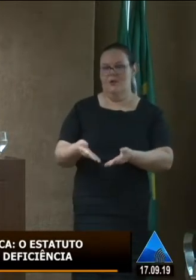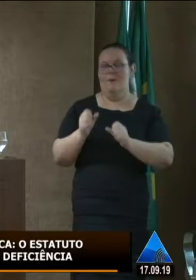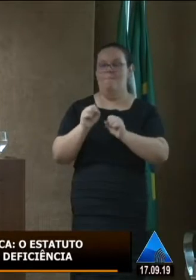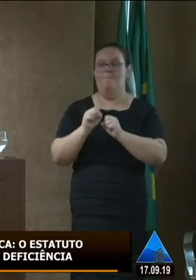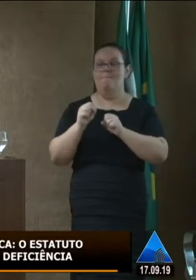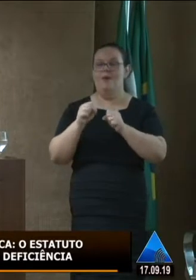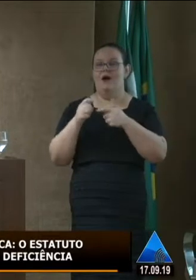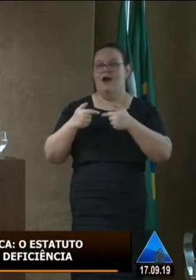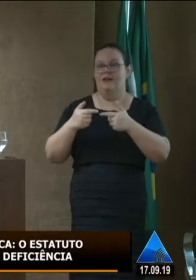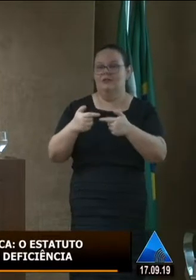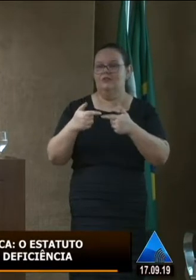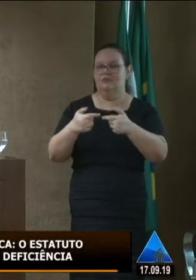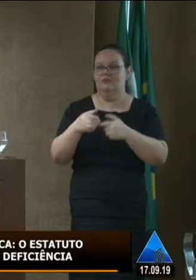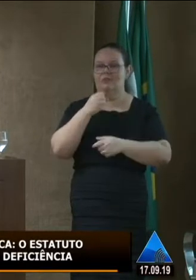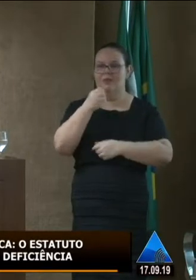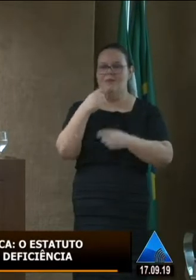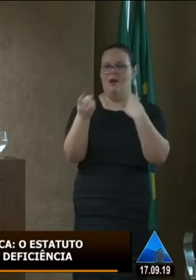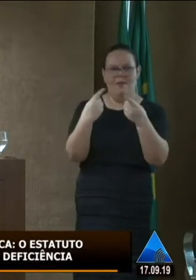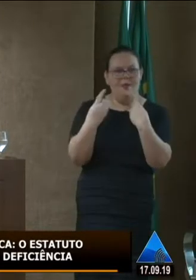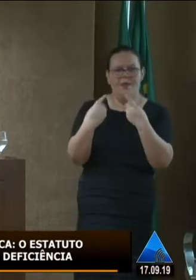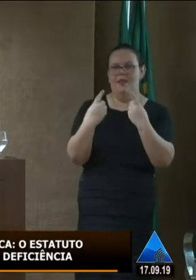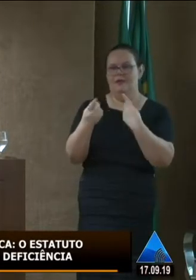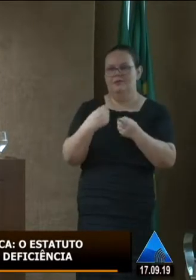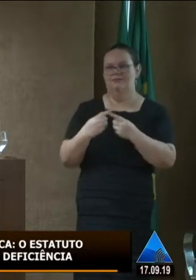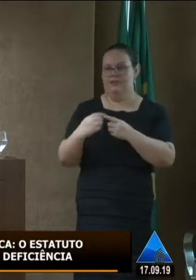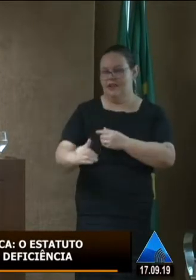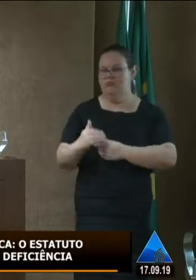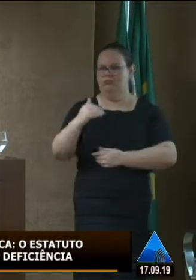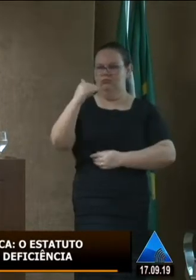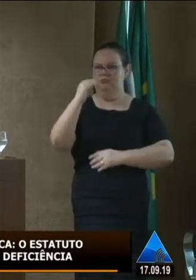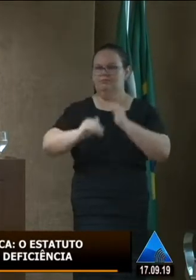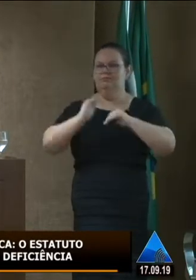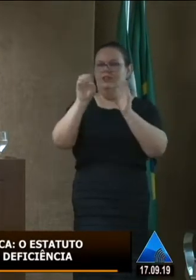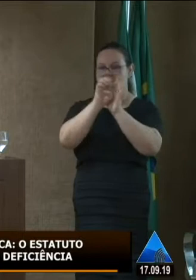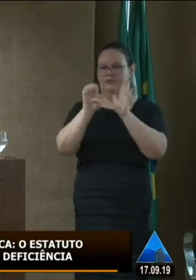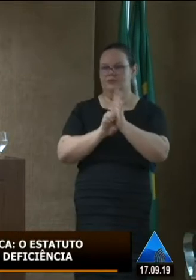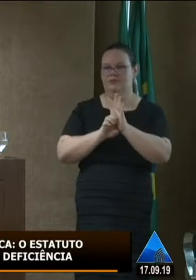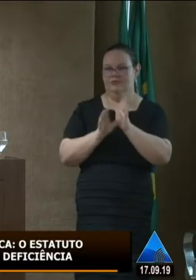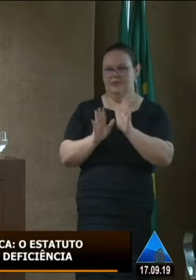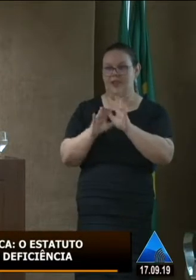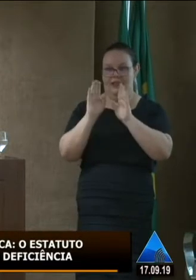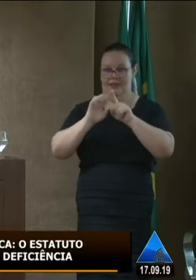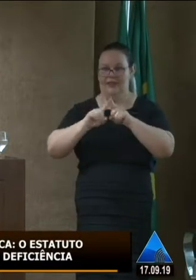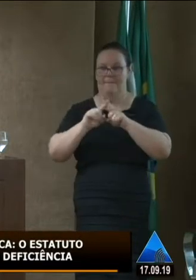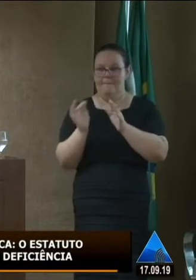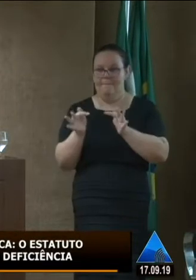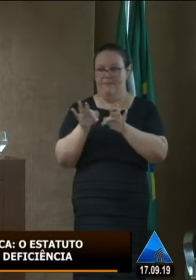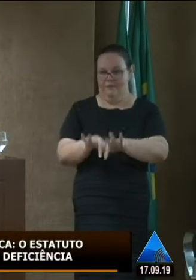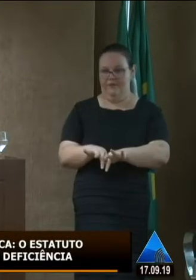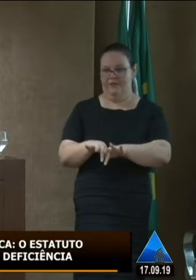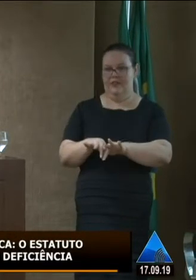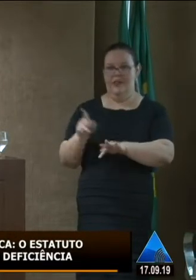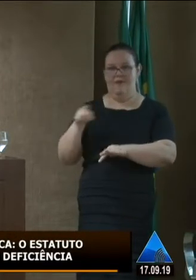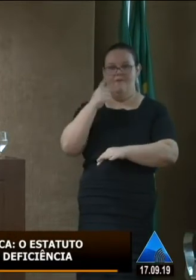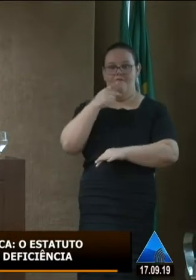discutida ao longo dessa proposição de estatuto. E por fim, dizer que embora a Universidade